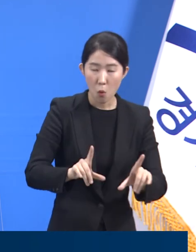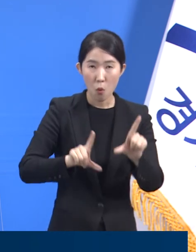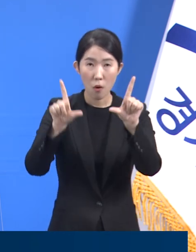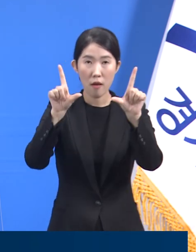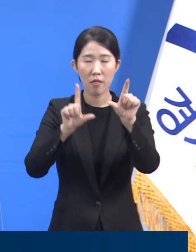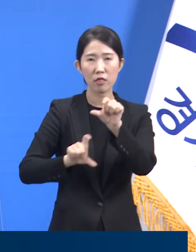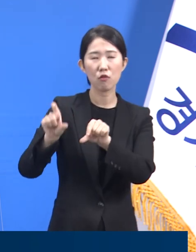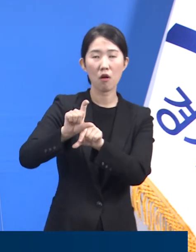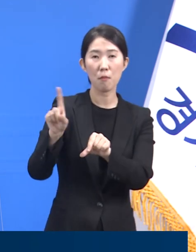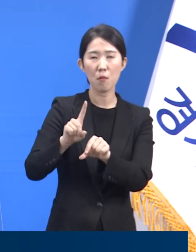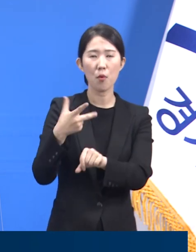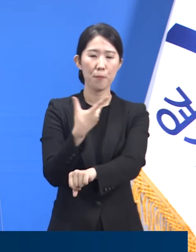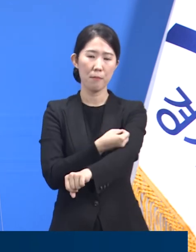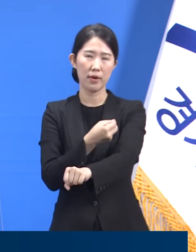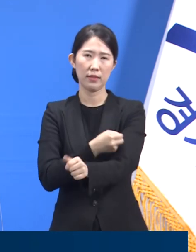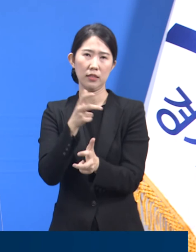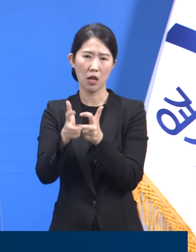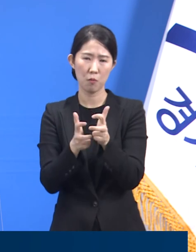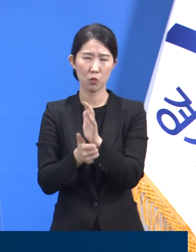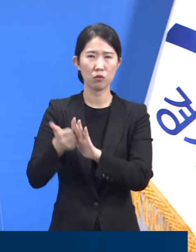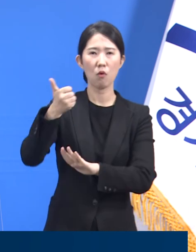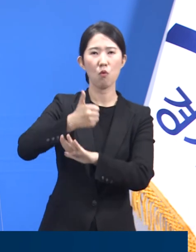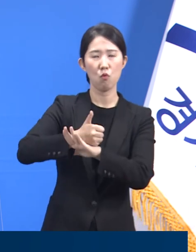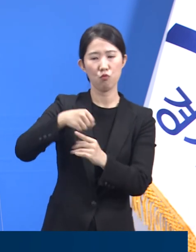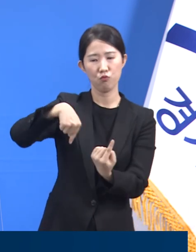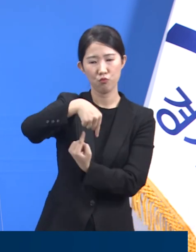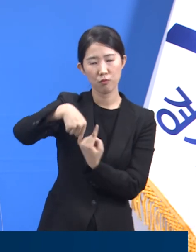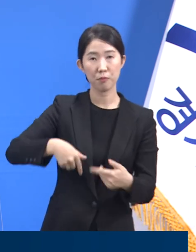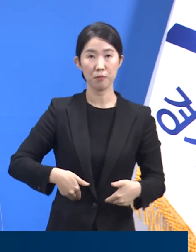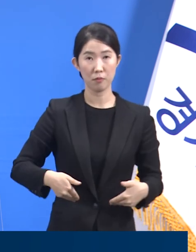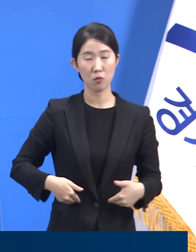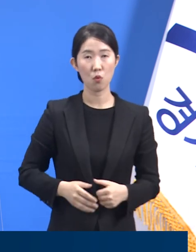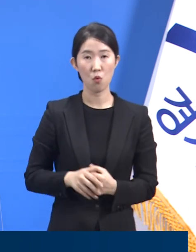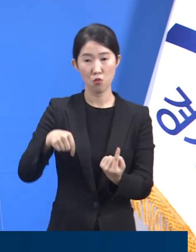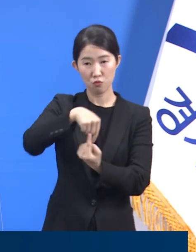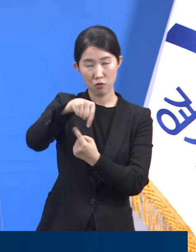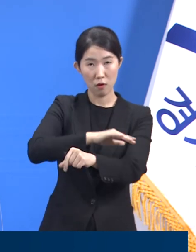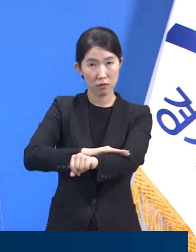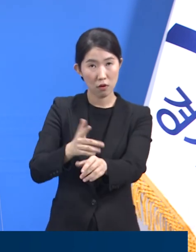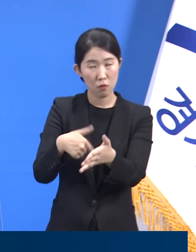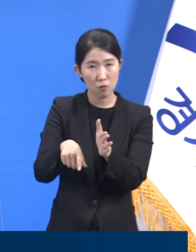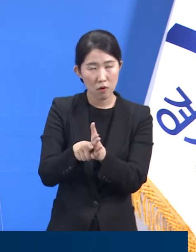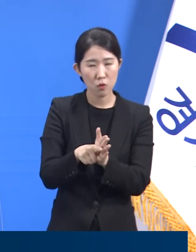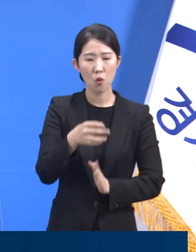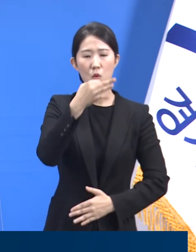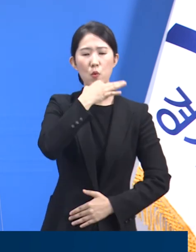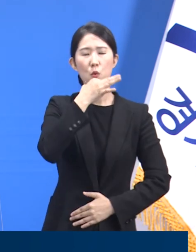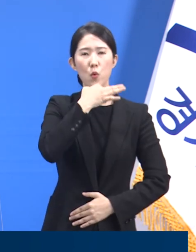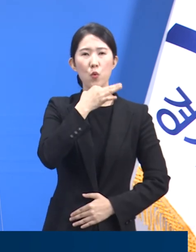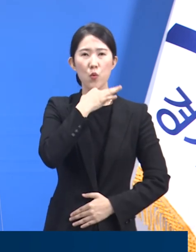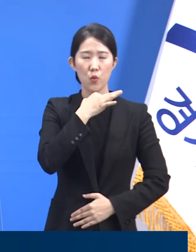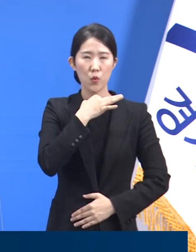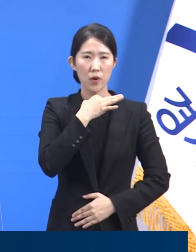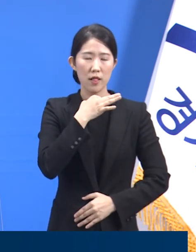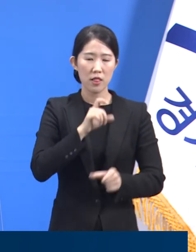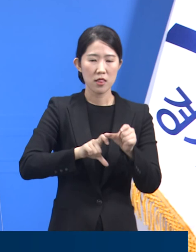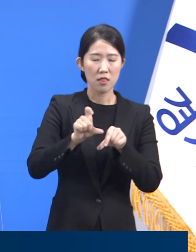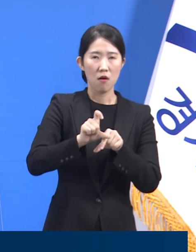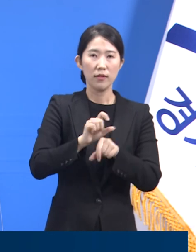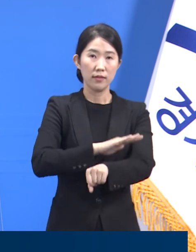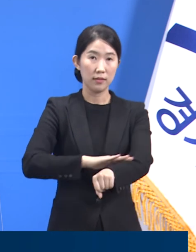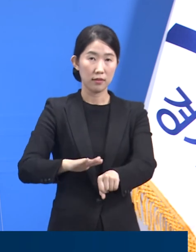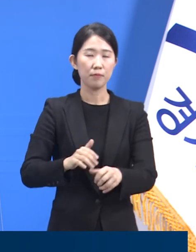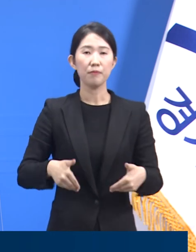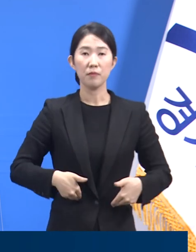성공적으로 운영해야 합니다. 그러기 위해선 효율을 극대화하는 것이 중요합니다. 인력이든